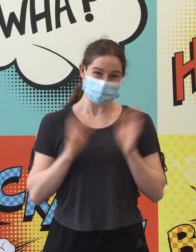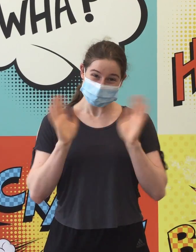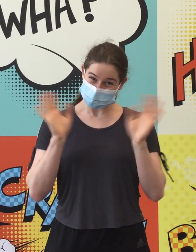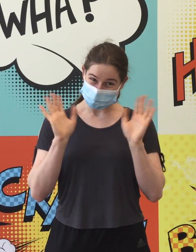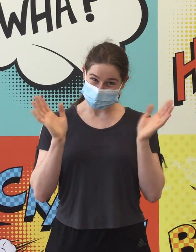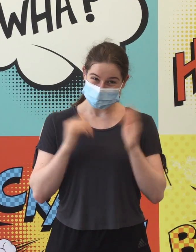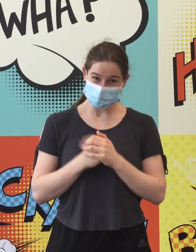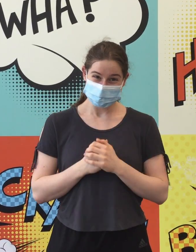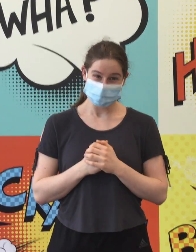Au revoir.